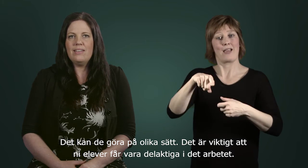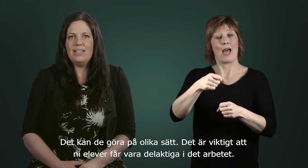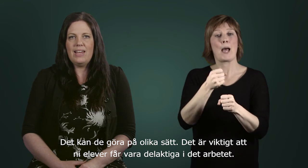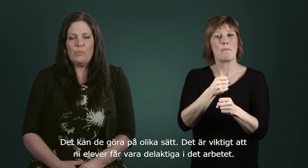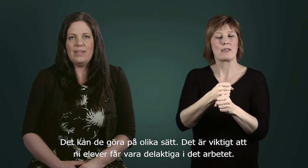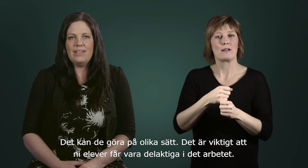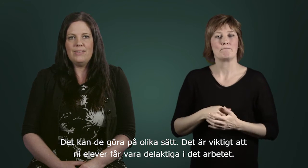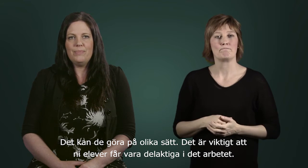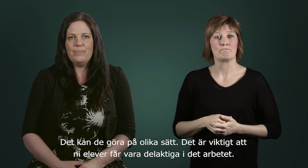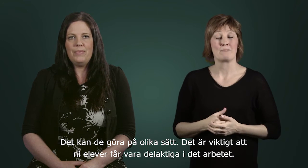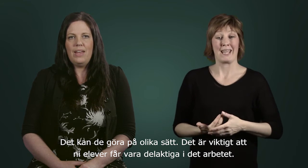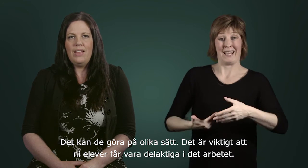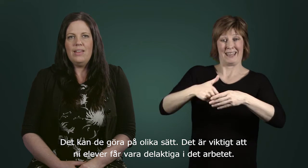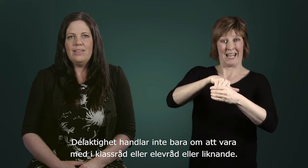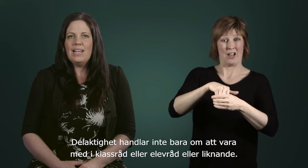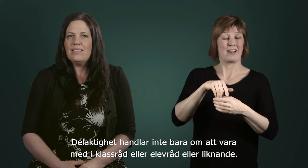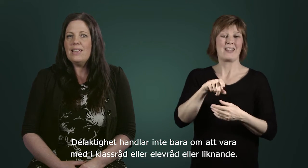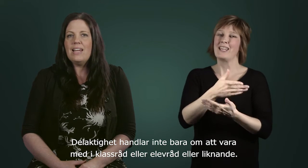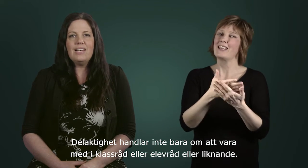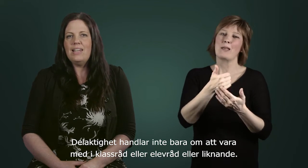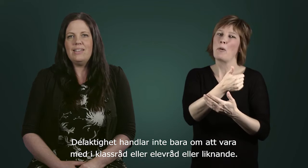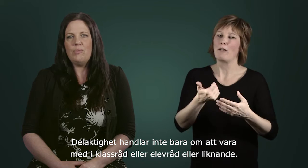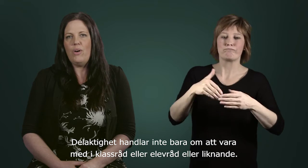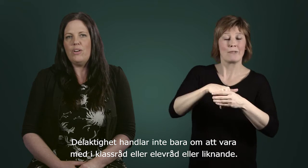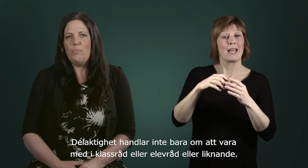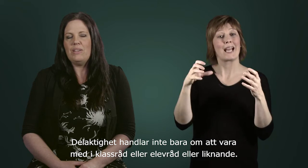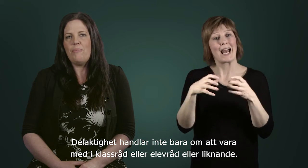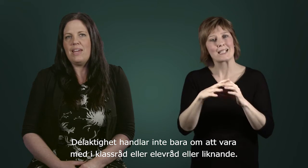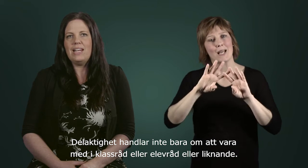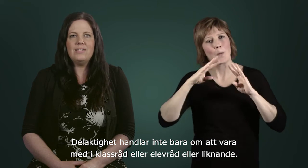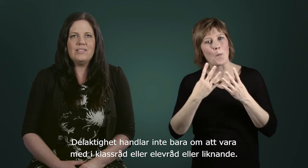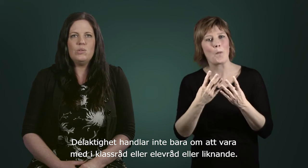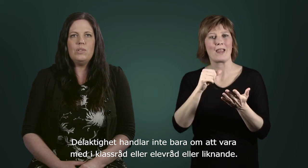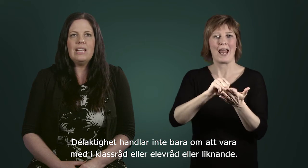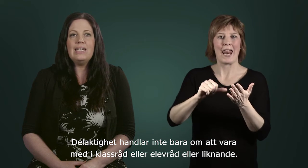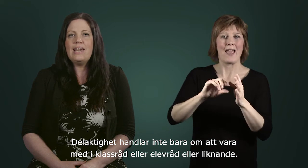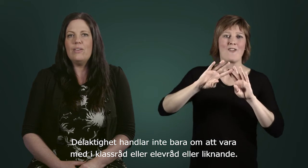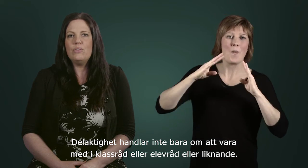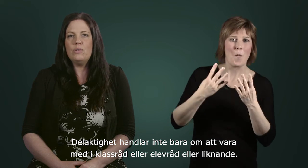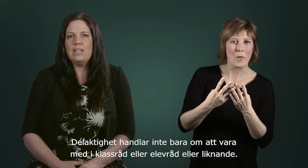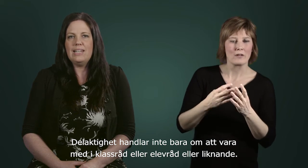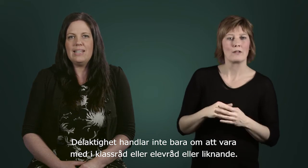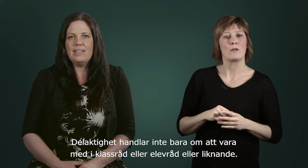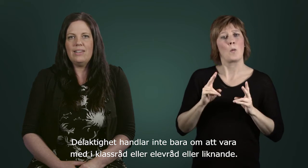i det arbetet. Delaktighet handlar inte bara om att vara med i klassråd eller elevråd eller liknande.